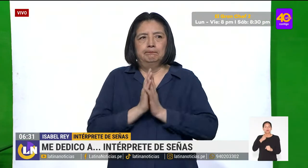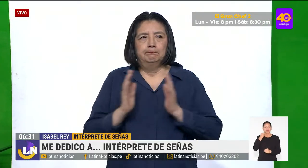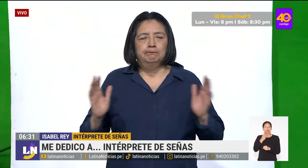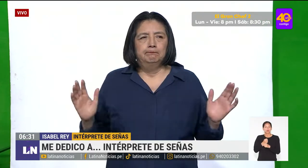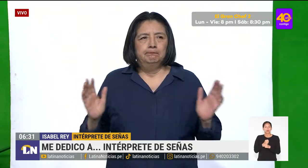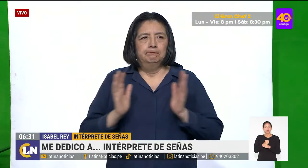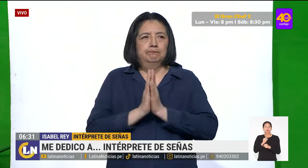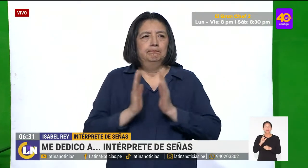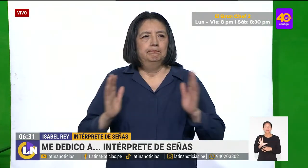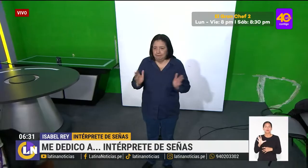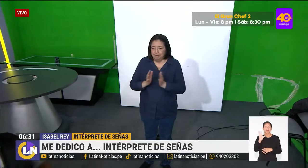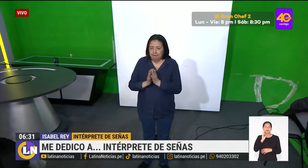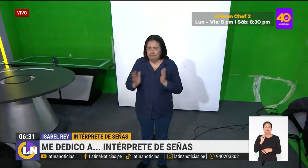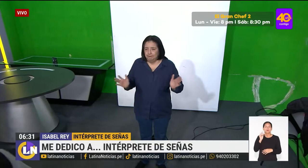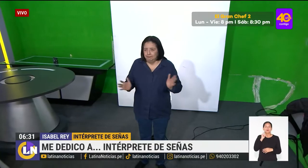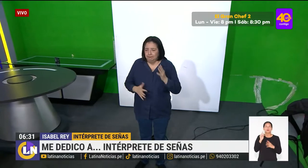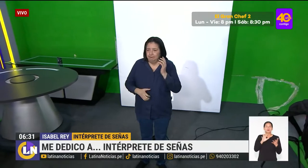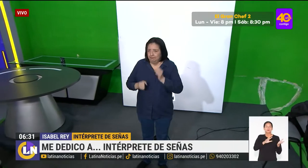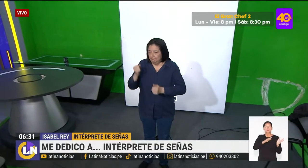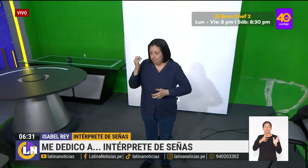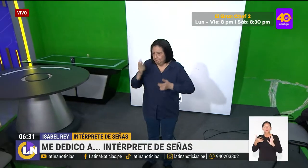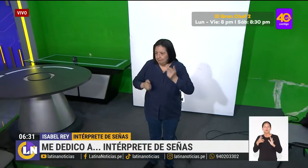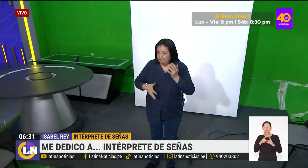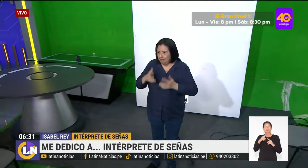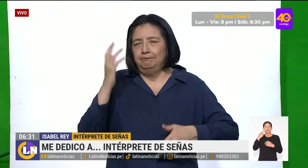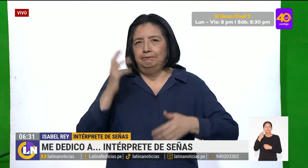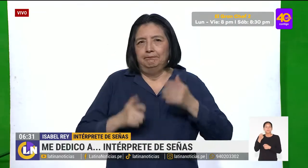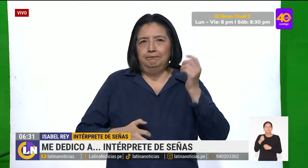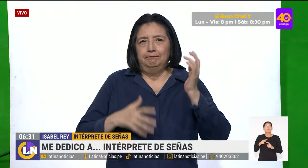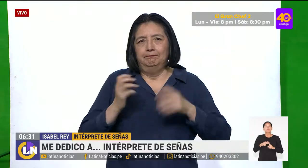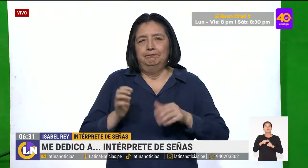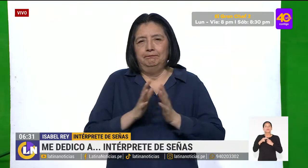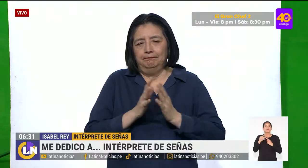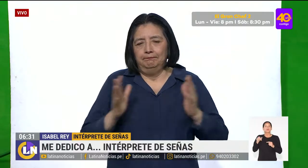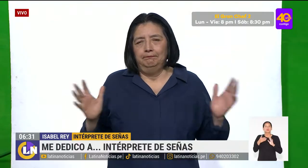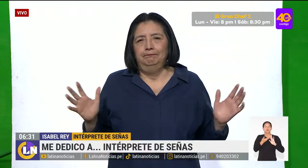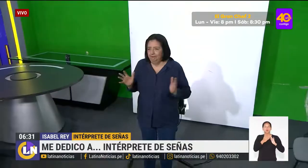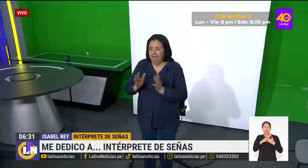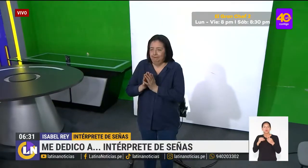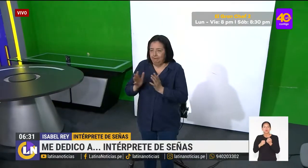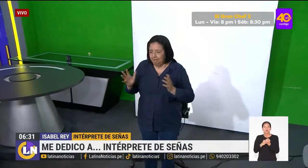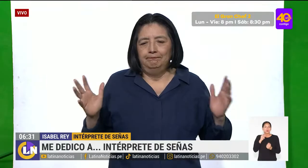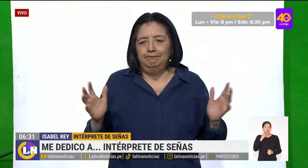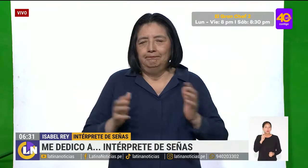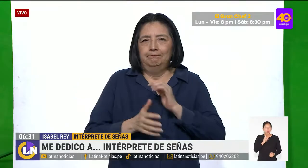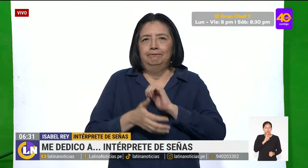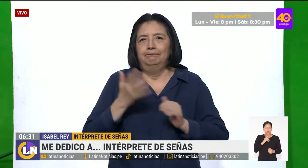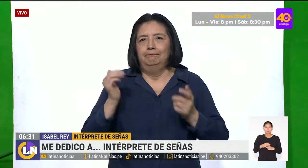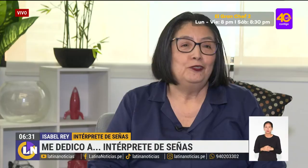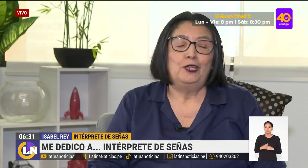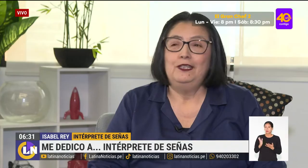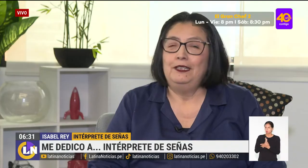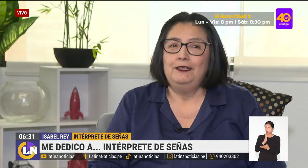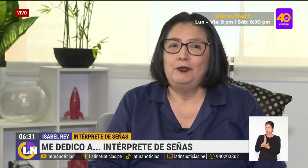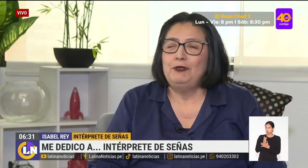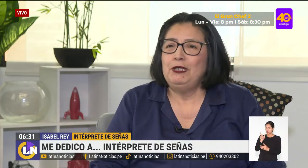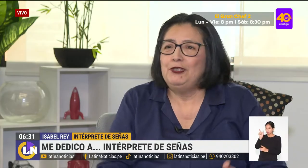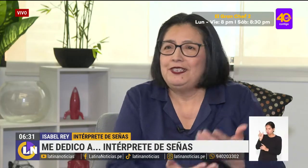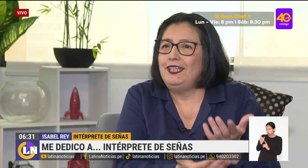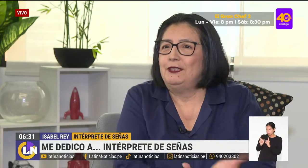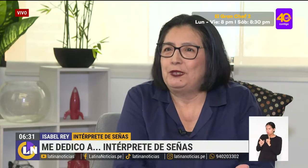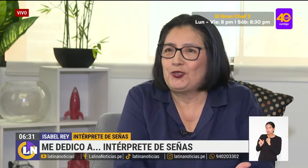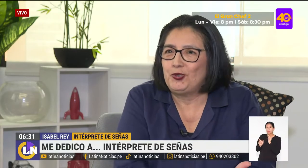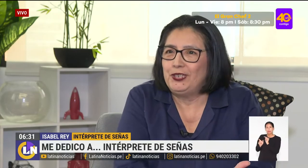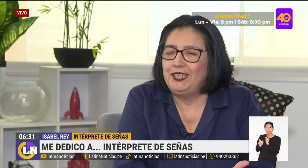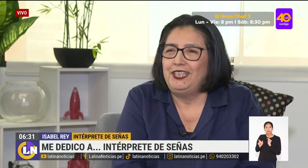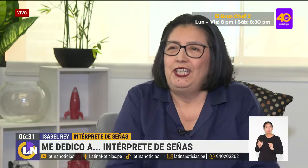experiencia como intérprete de señas y es como una especie de embajadora de una comunidad que no termina de ser escuchada. El problema